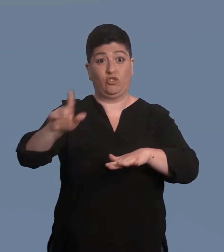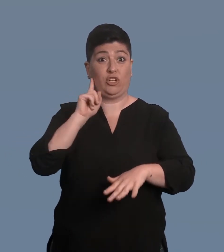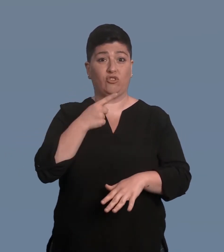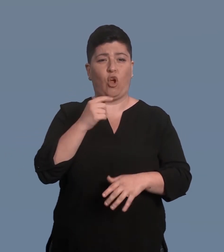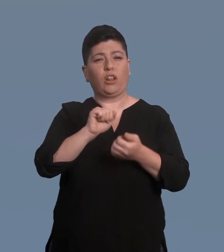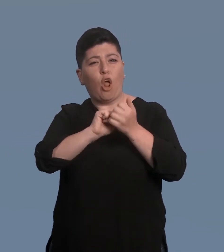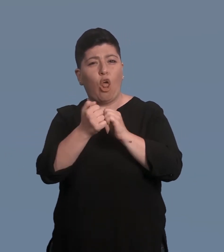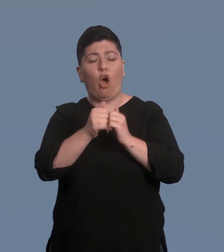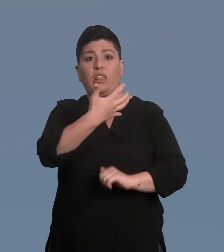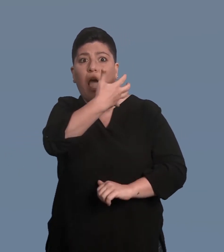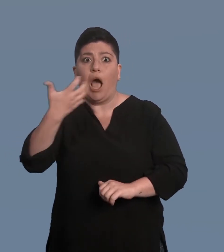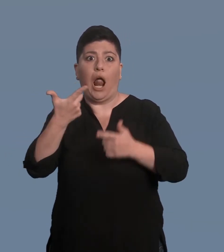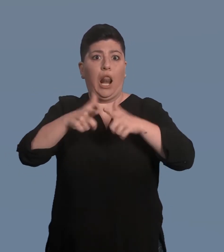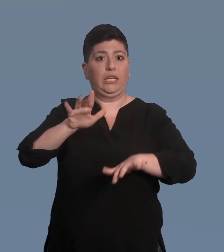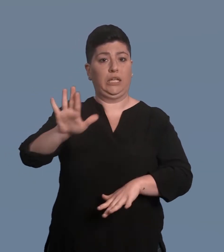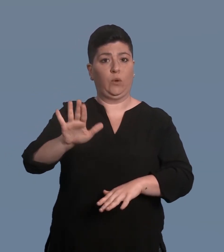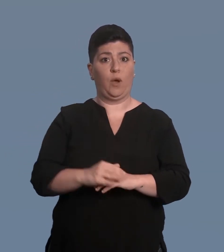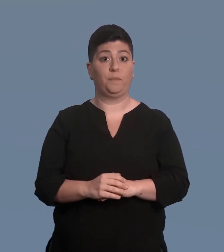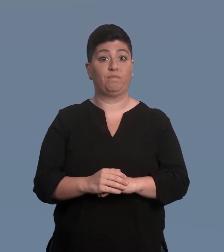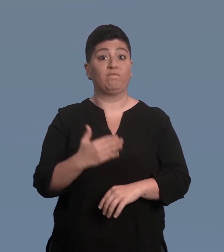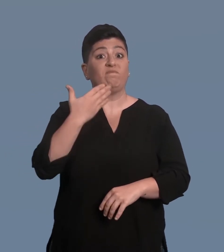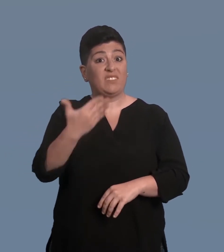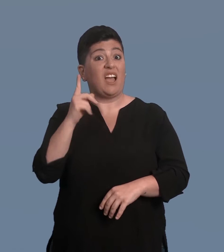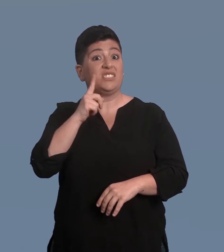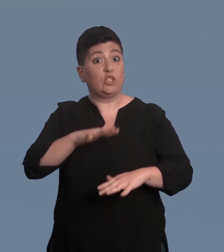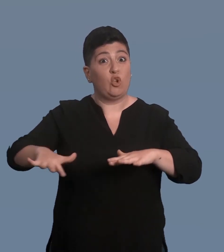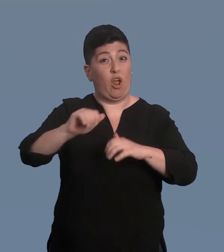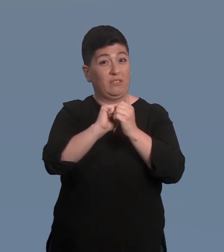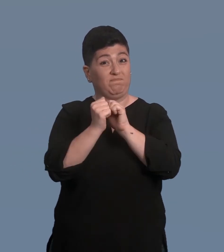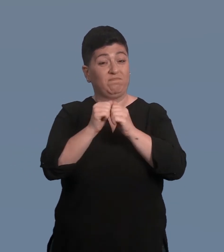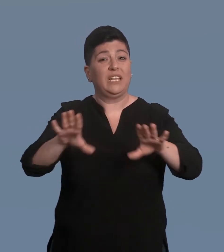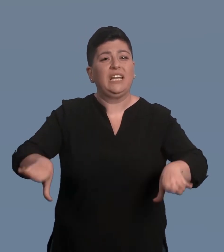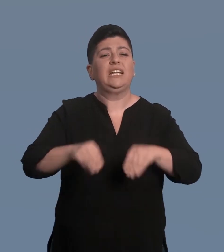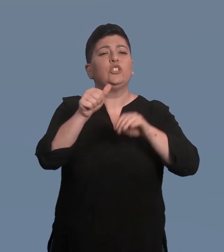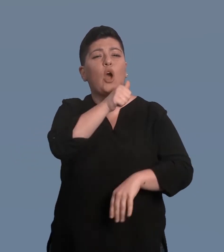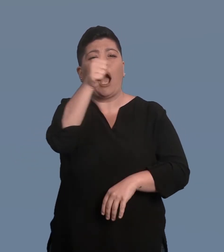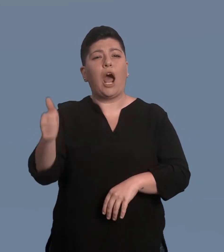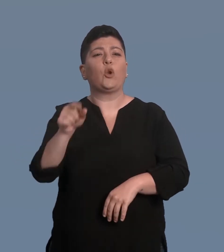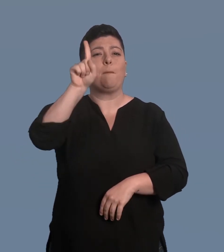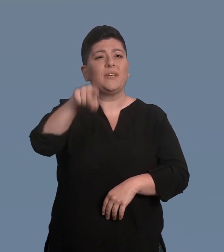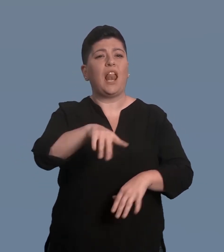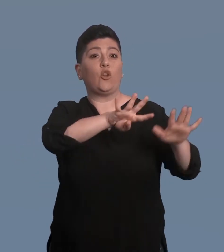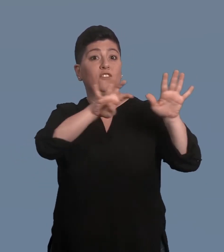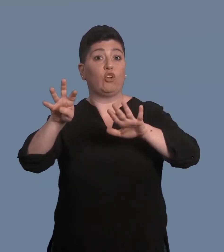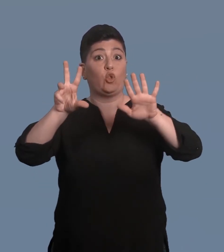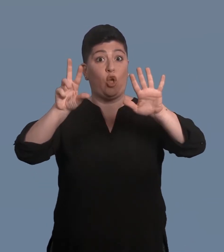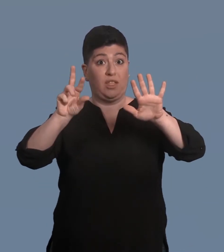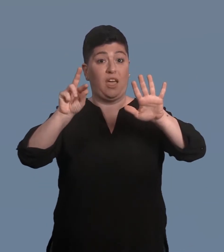è una lingua a pieno titolo, anche grazie al fatto che le persone non udenti si sono impegnate attivamente per la propria lingua. È su loro